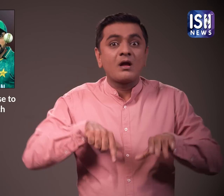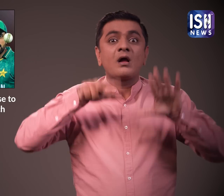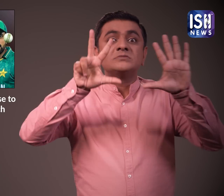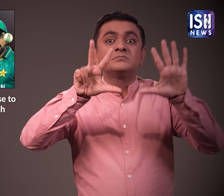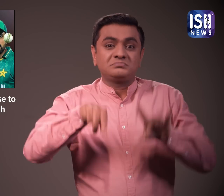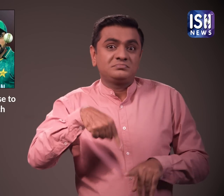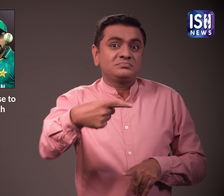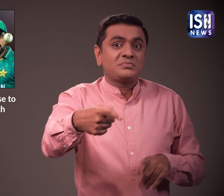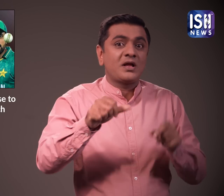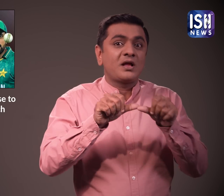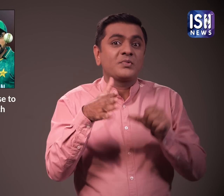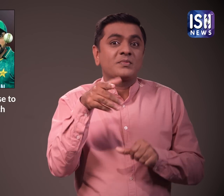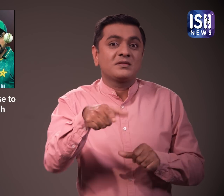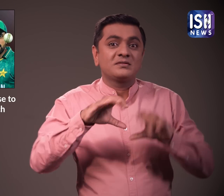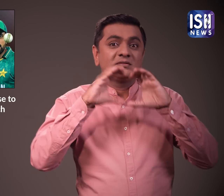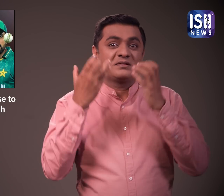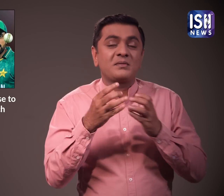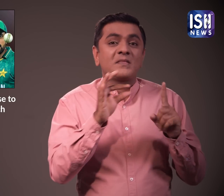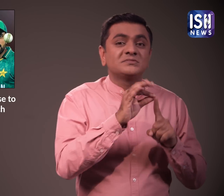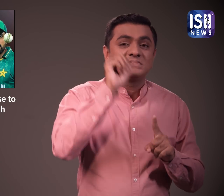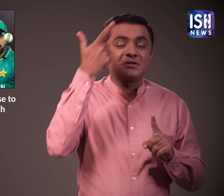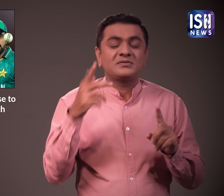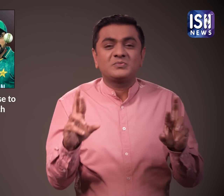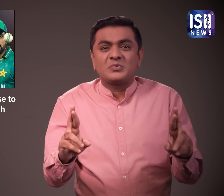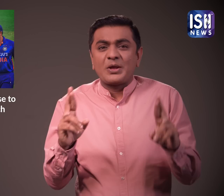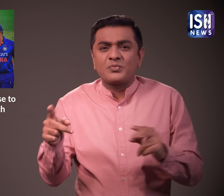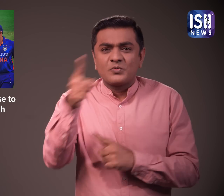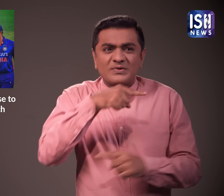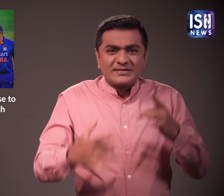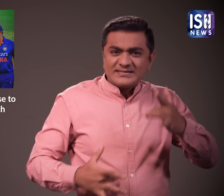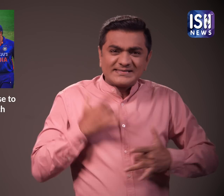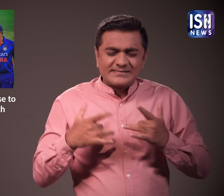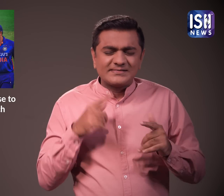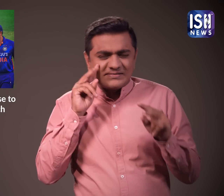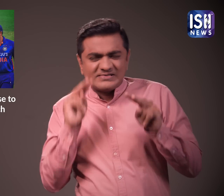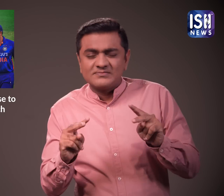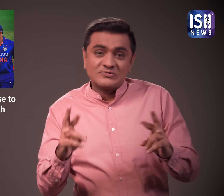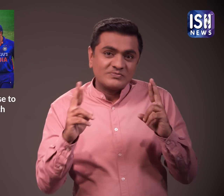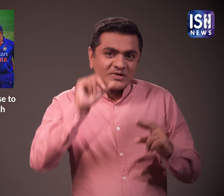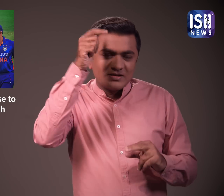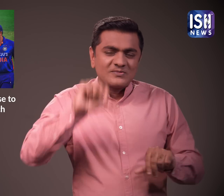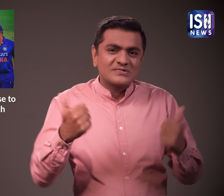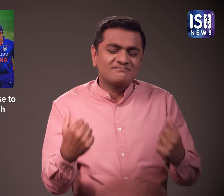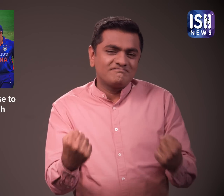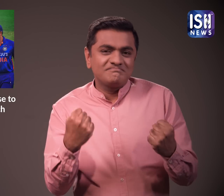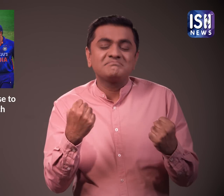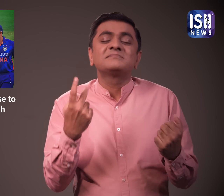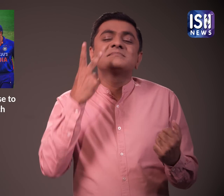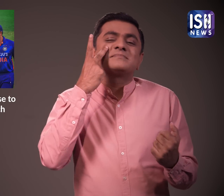विश्व कप में भारत और पाकिस्तान के बीच ये 8 वी बिढ़त होगी मुझे यकीन है कि आप सभी उत्साहेत हैं और उमीद कर रहे हैं कि भारत ही जीतेगा